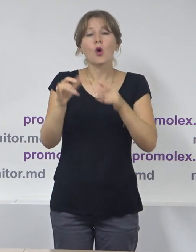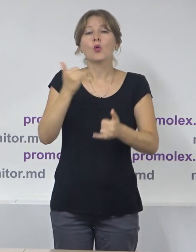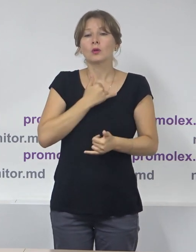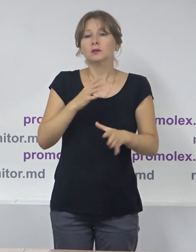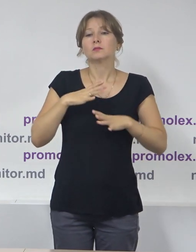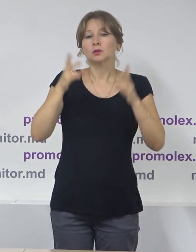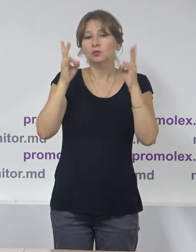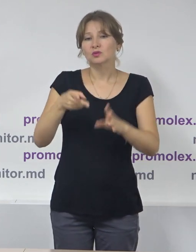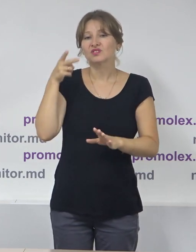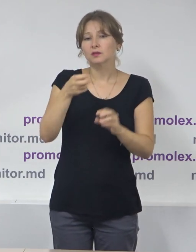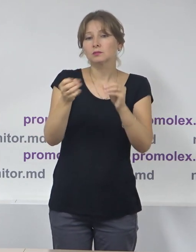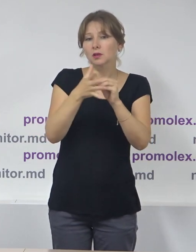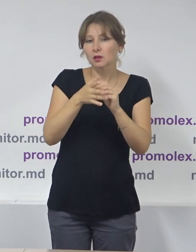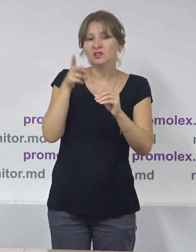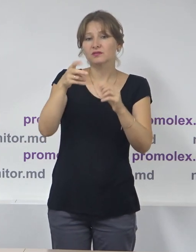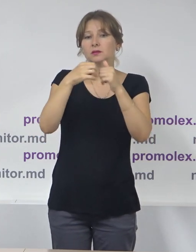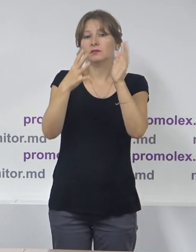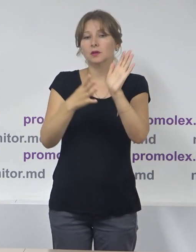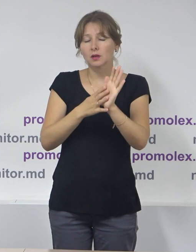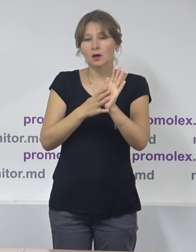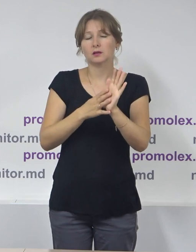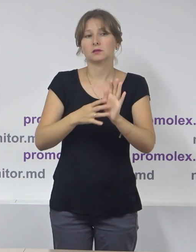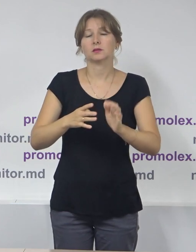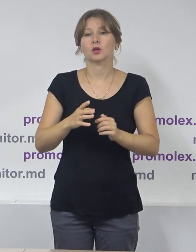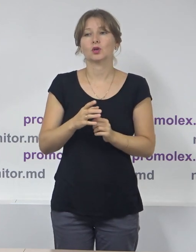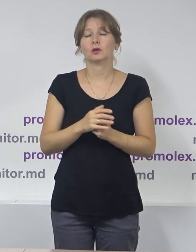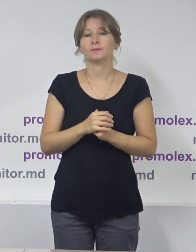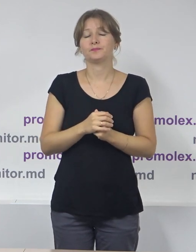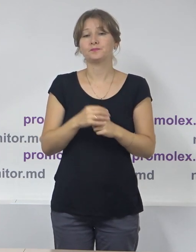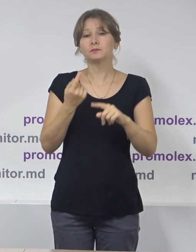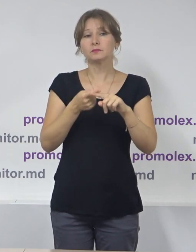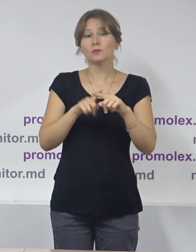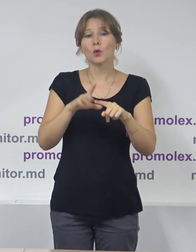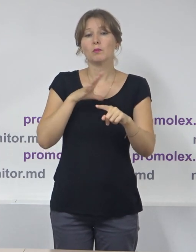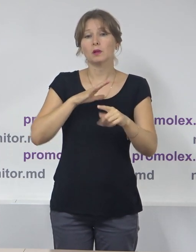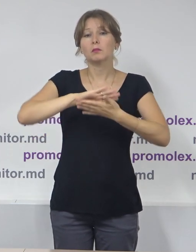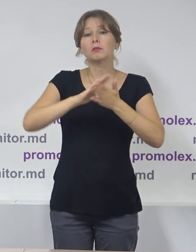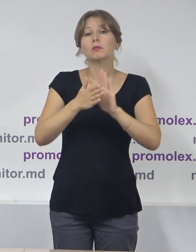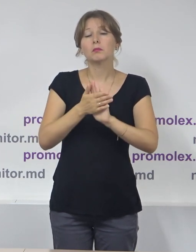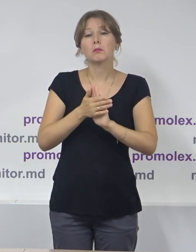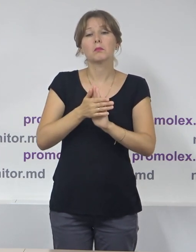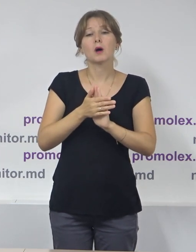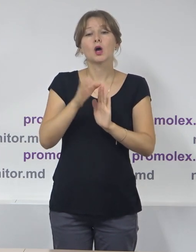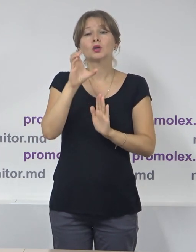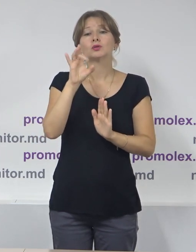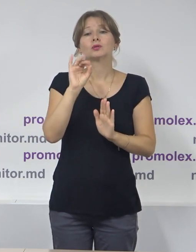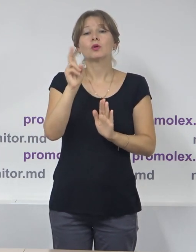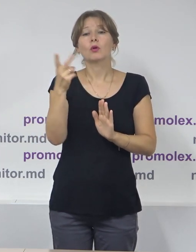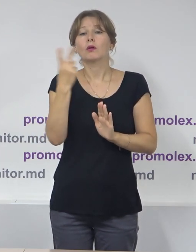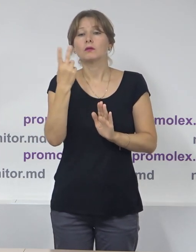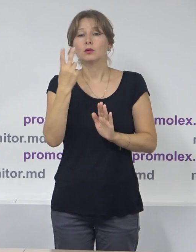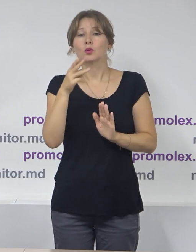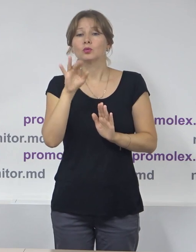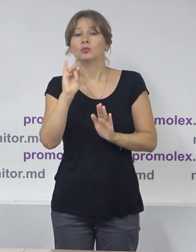în 2015, în 2019, despre care am vorbit. De asemenea, fost introduse condiții de valabilitate pentru turul 2 de